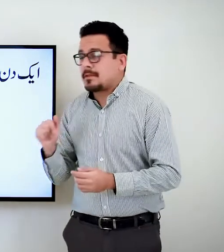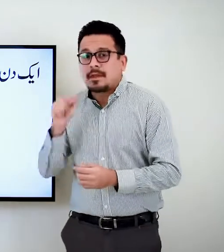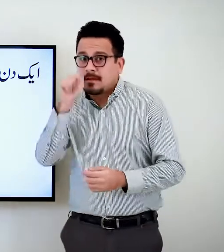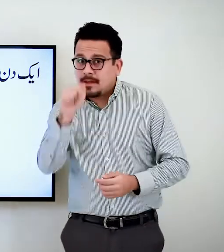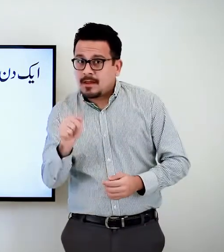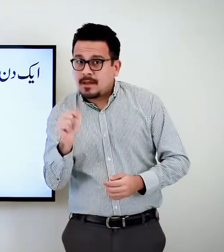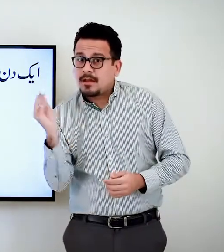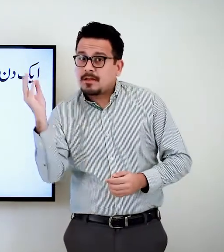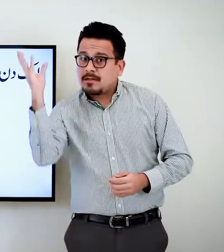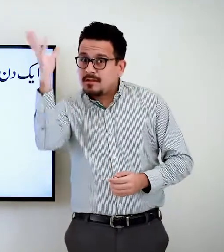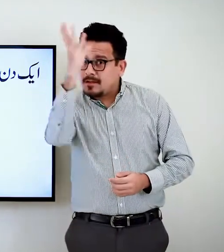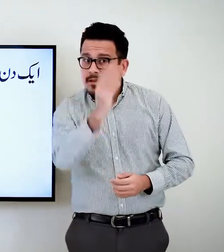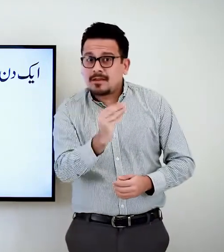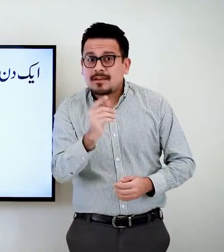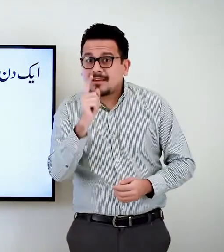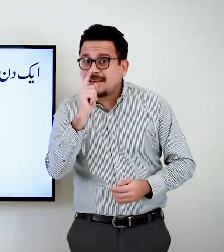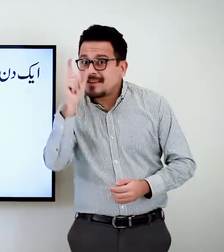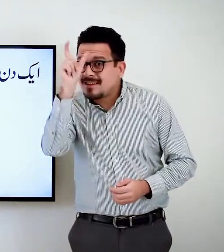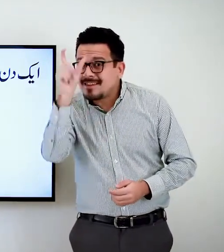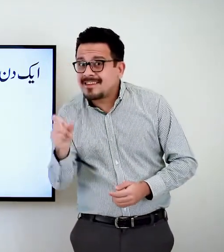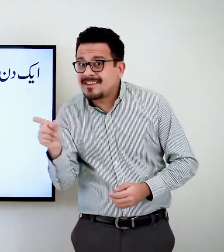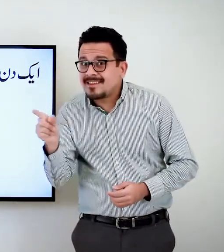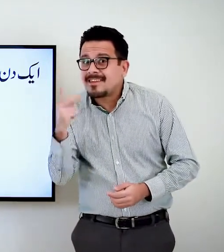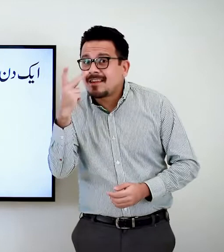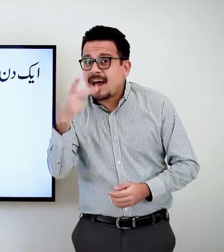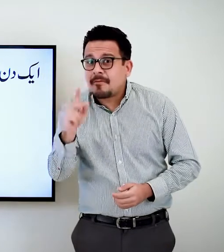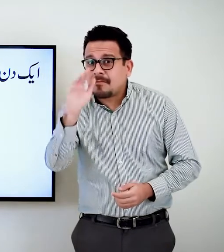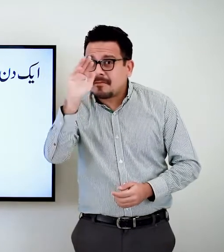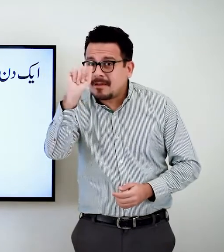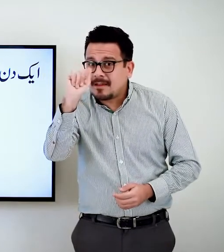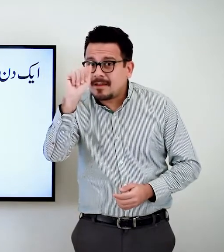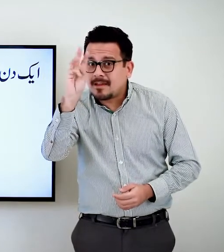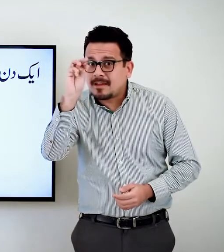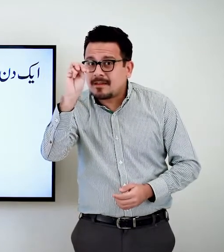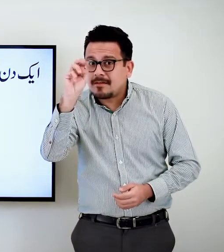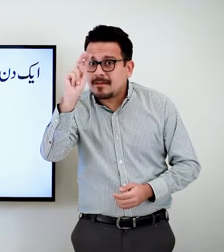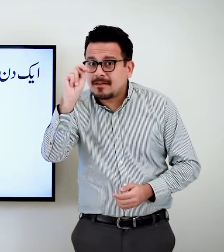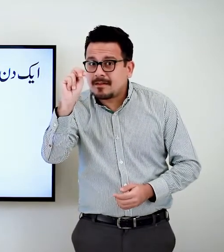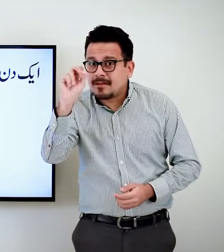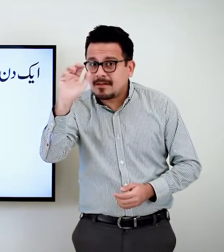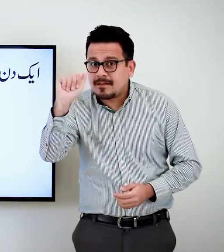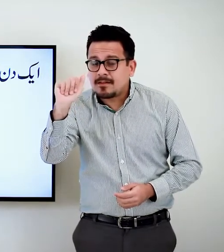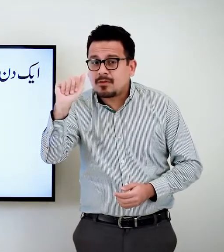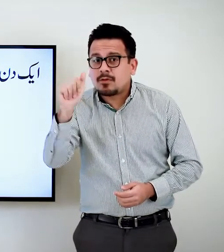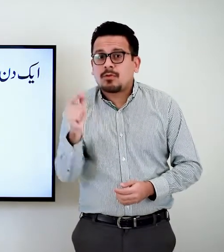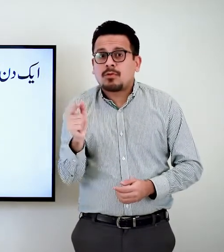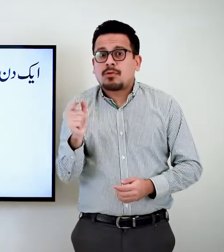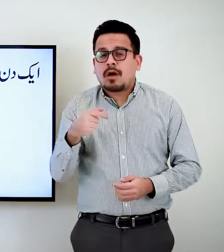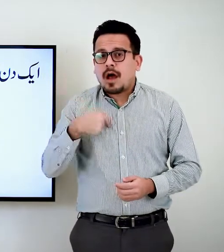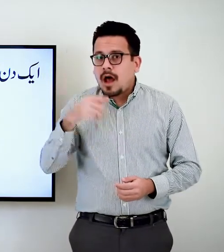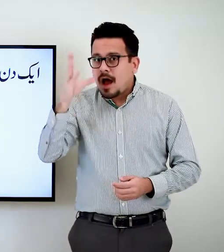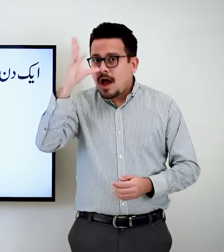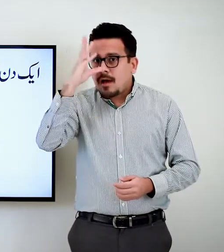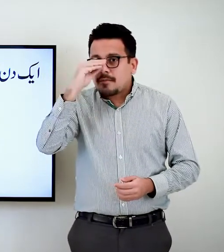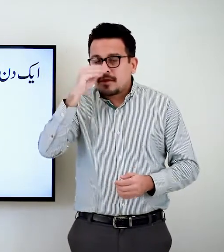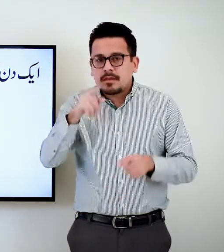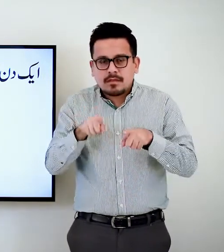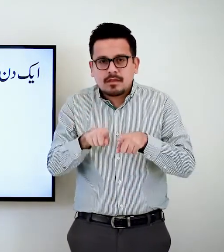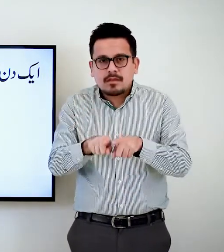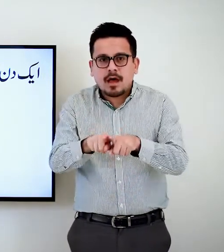एक दिन आमना अपती अमी के साथ आम लेने गई ये देखिए, मगर आज आम वाला